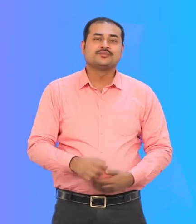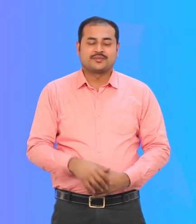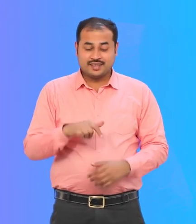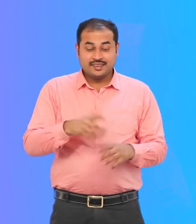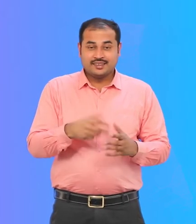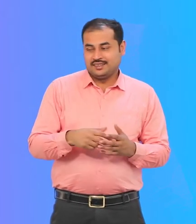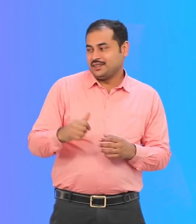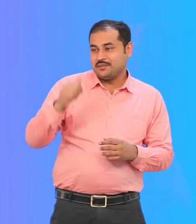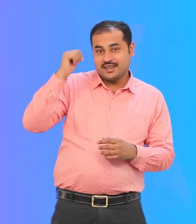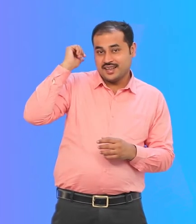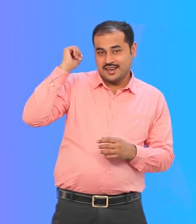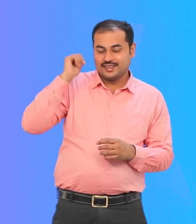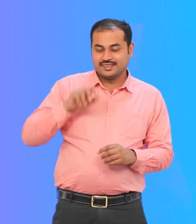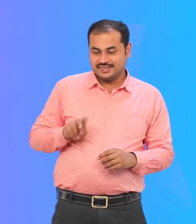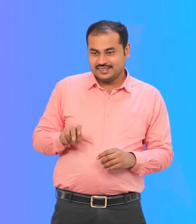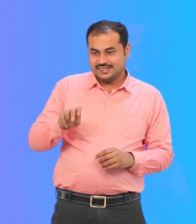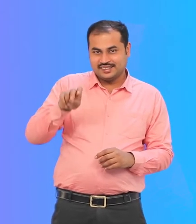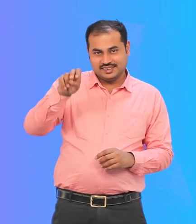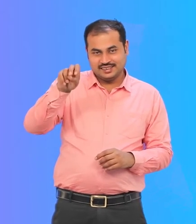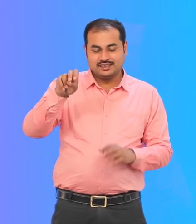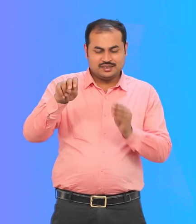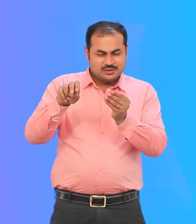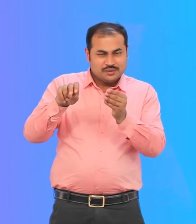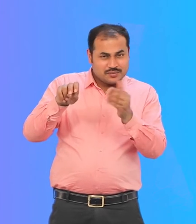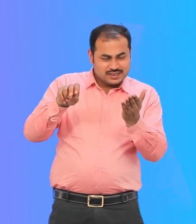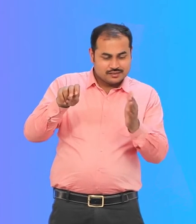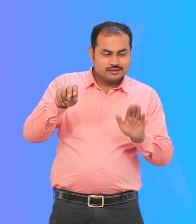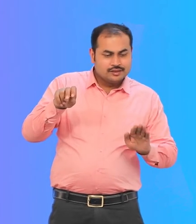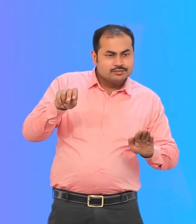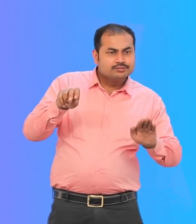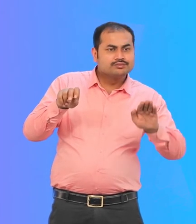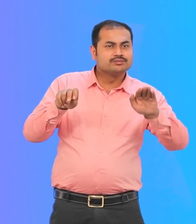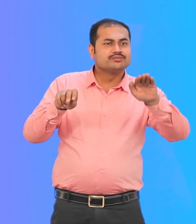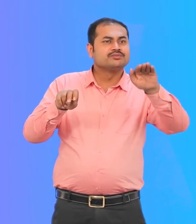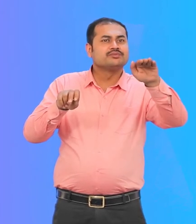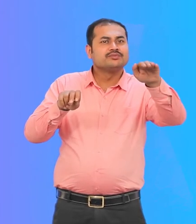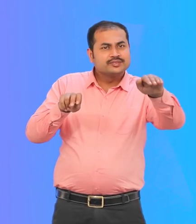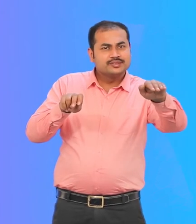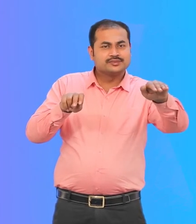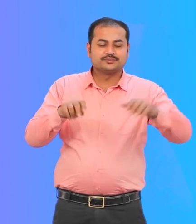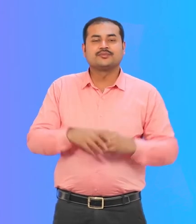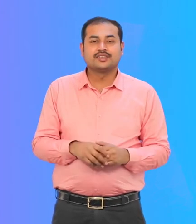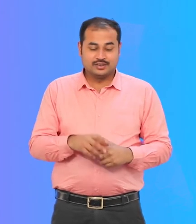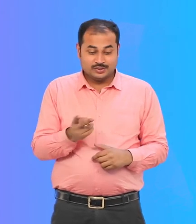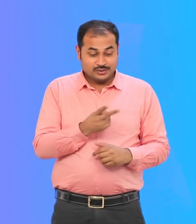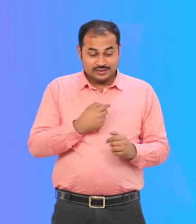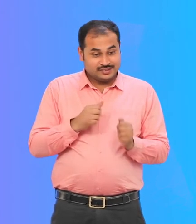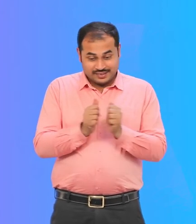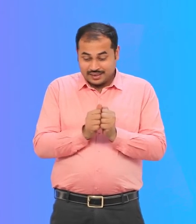पीछे की ओर सीड़ियां बनी है और सीड़ियों के साथ रैंप भी बना है उन दोनों के साथ